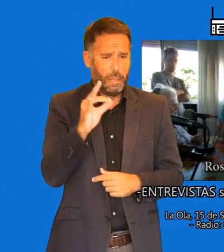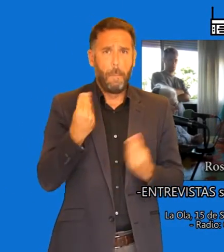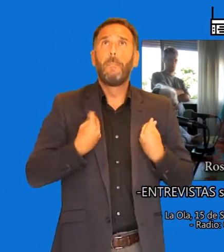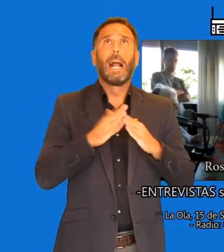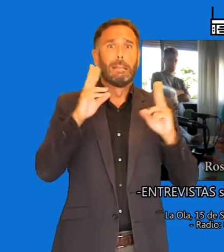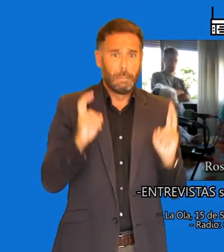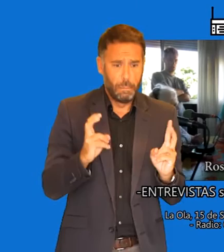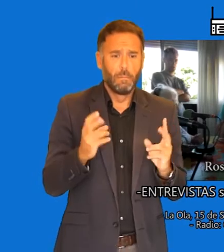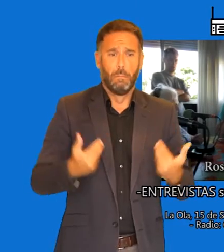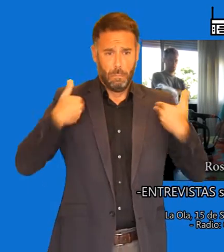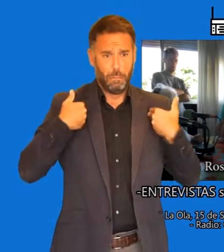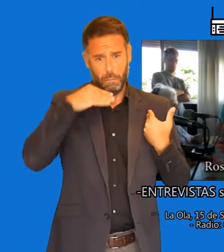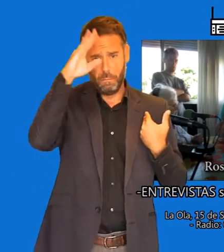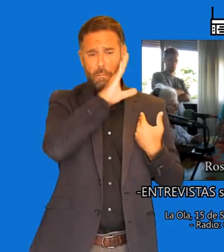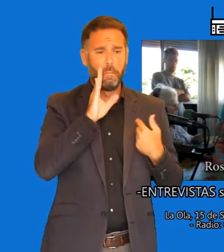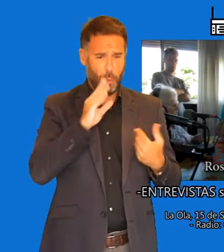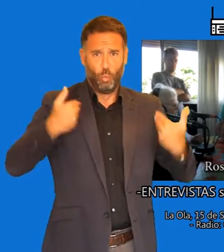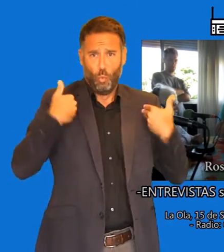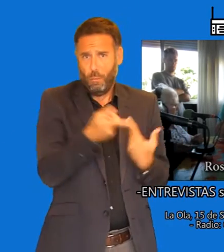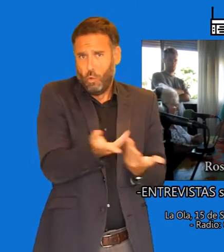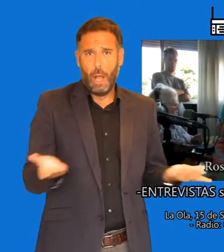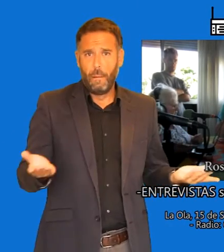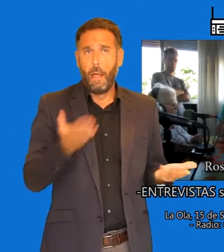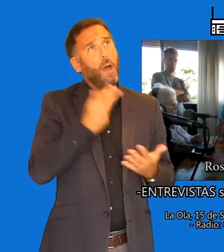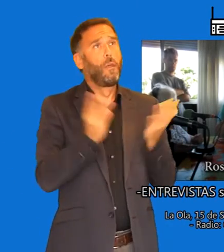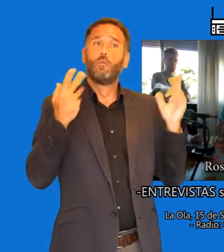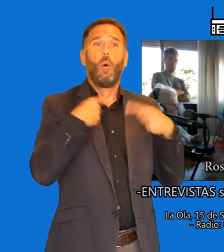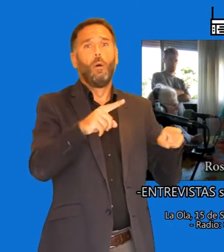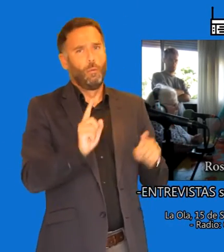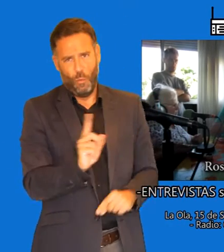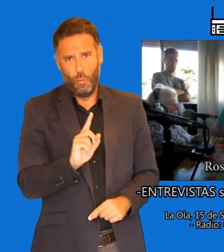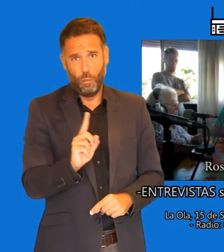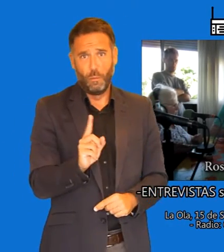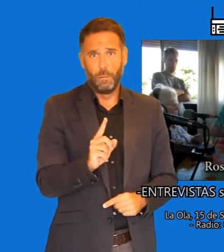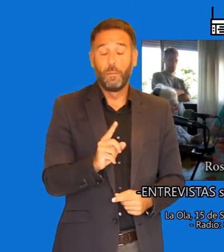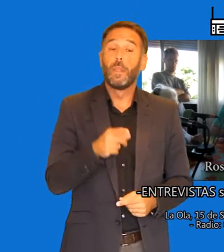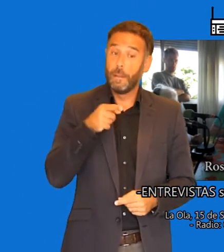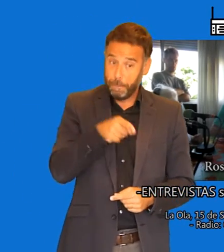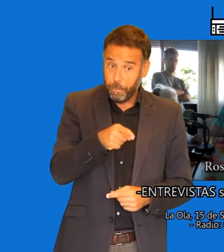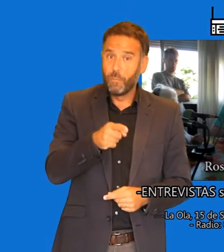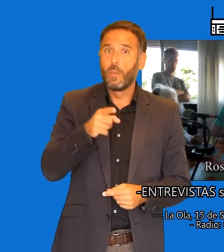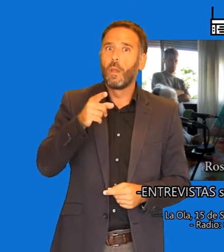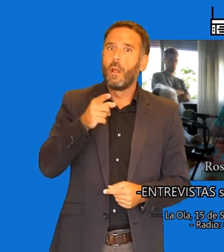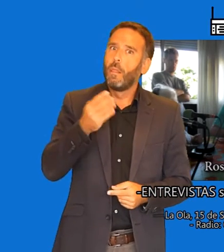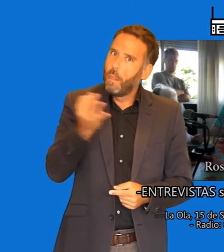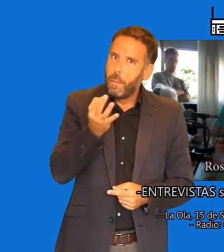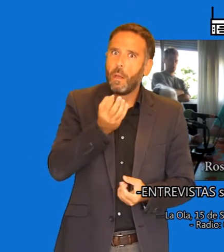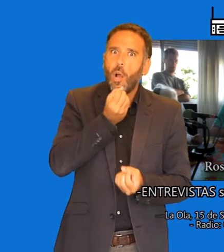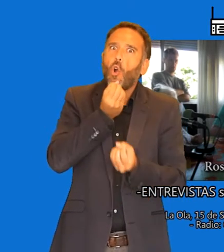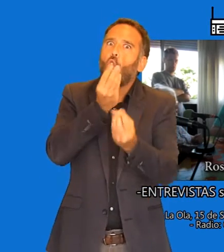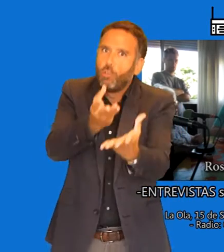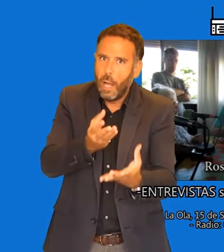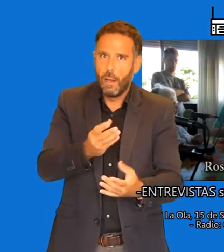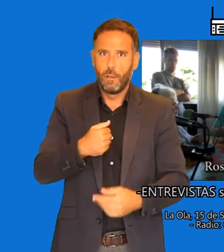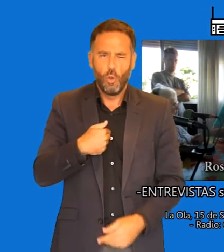la tutora de ella, vamos a suponernos. Claro, la responsable, claro. contaros qué es lo que yo he visto en ella.